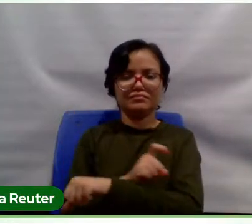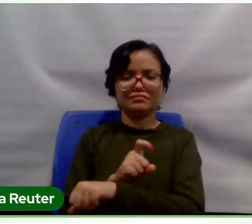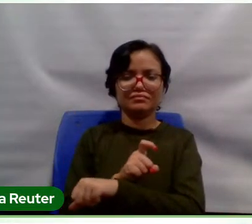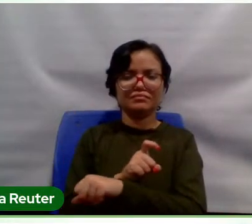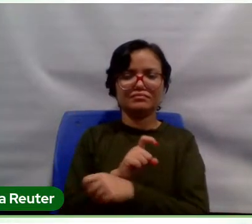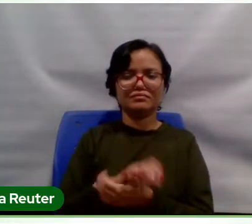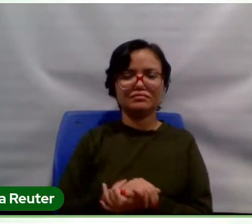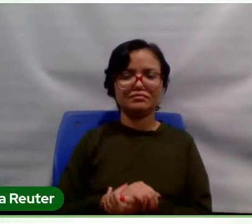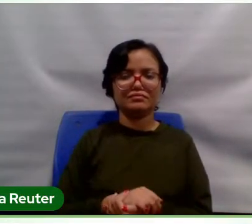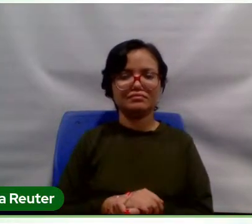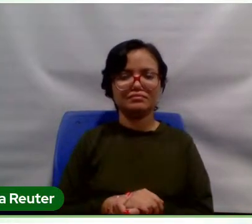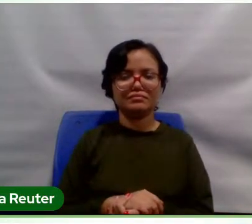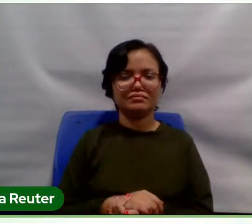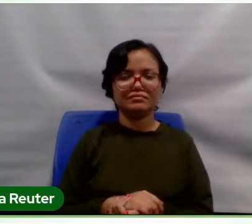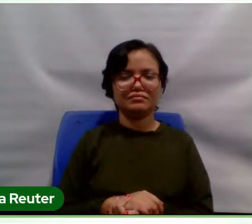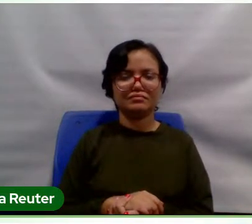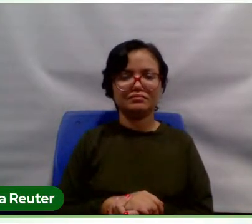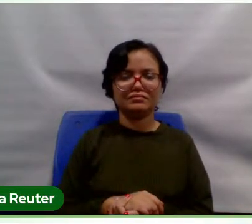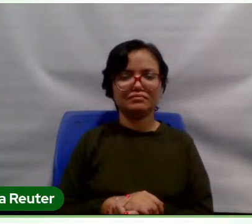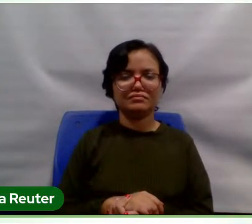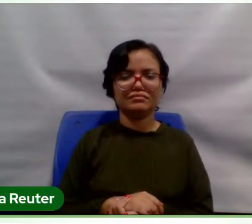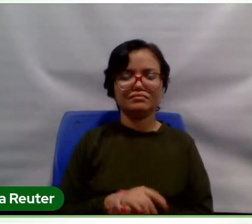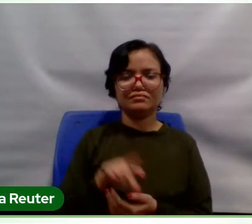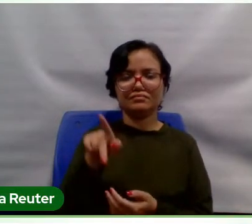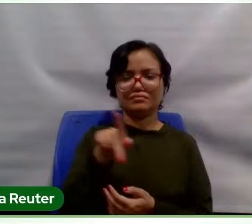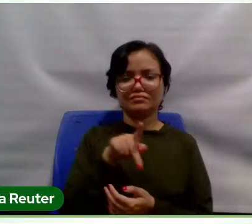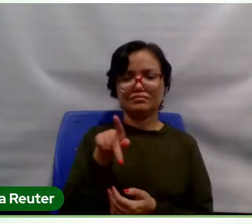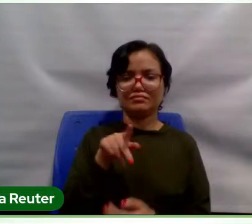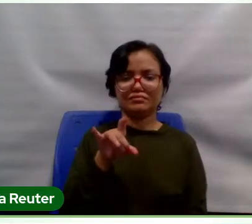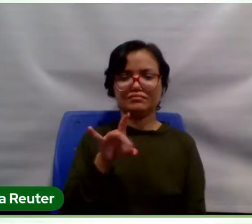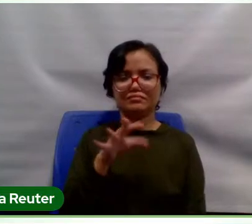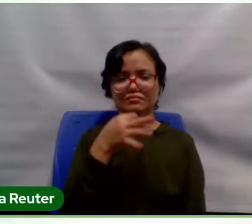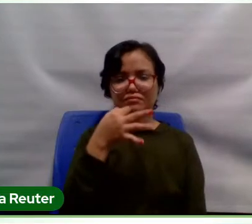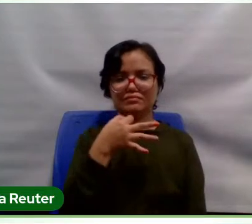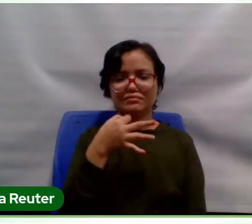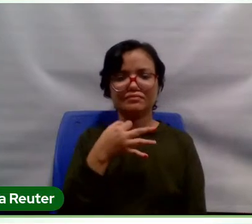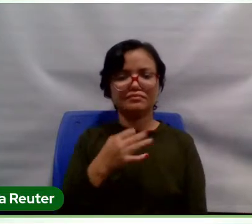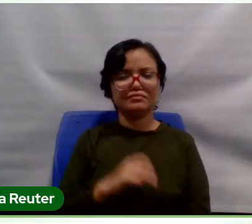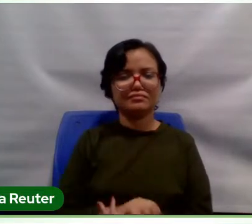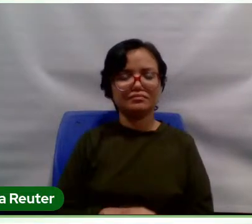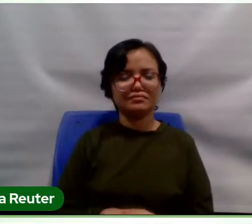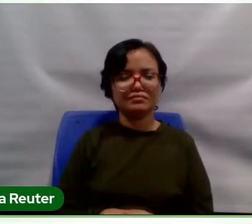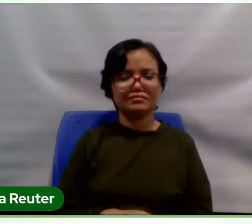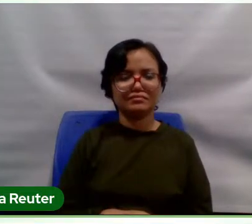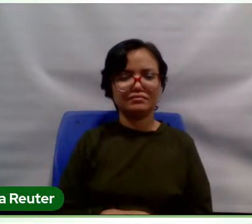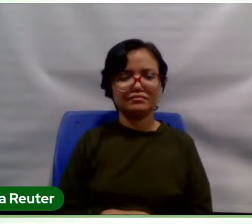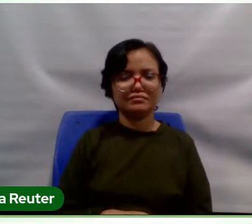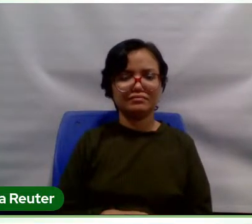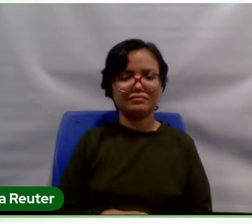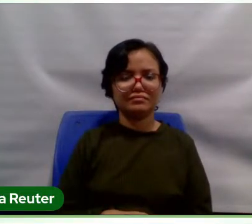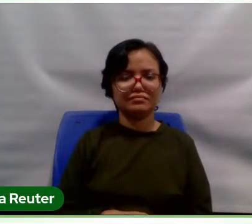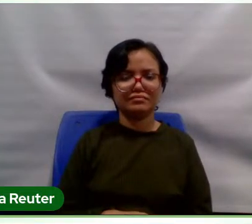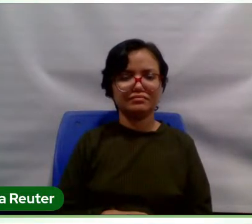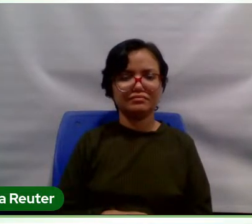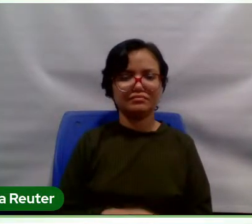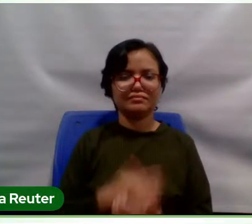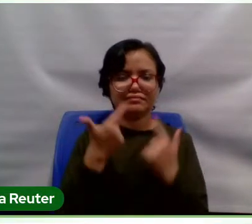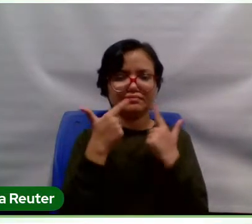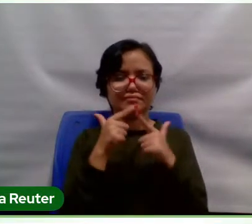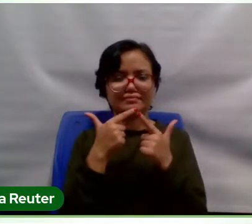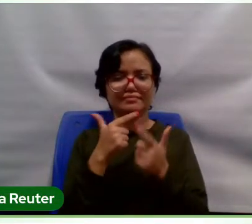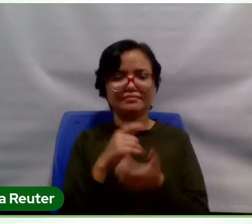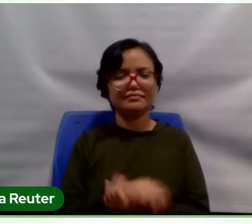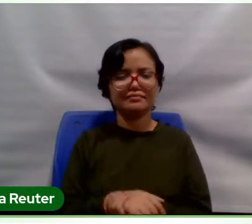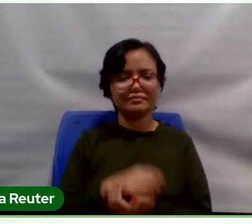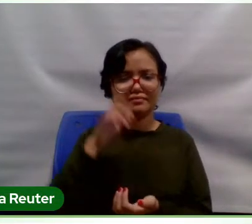Xinguara. Aí eu disse, professor, é só uma opinião, né? Ele disse, é só uma opinião. E riu. E